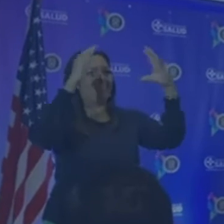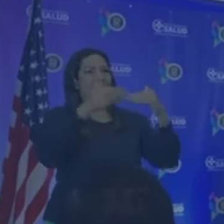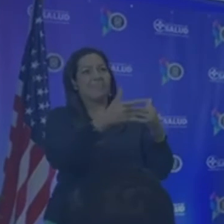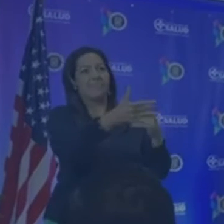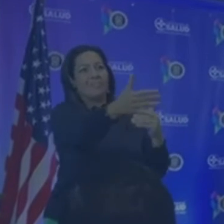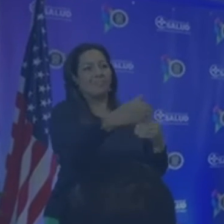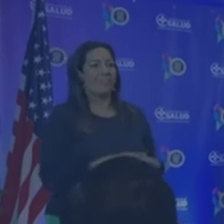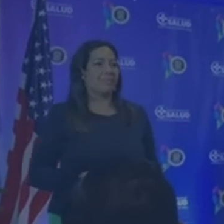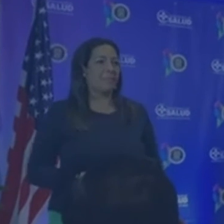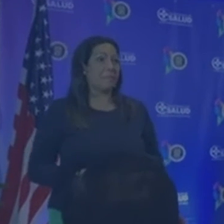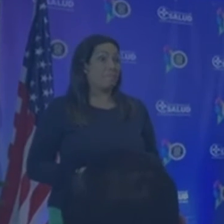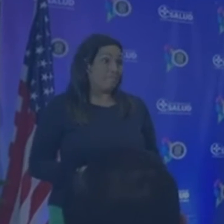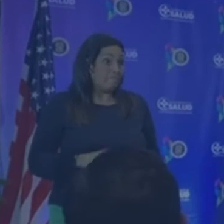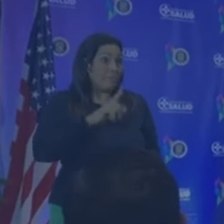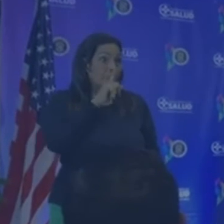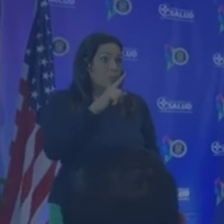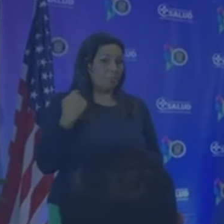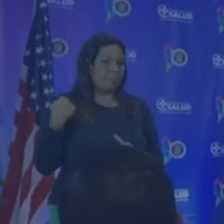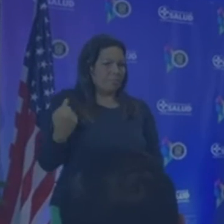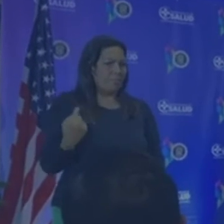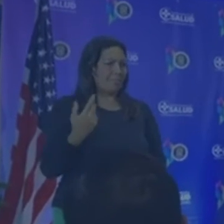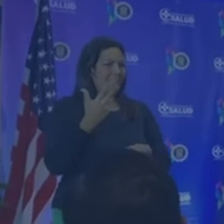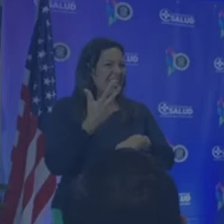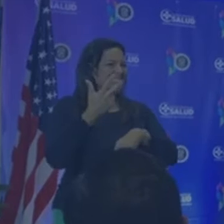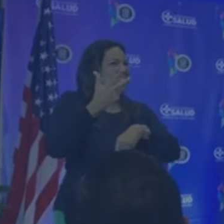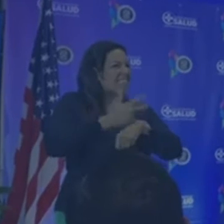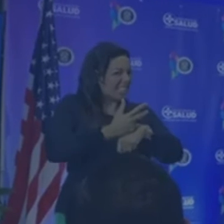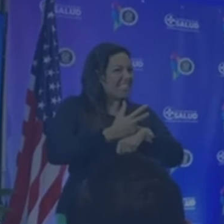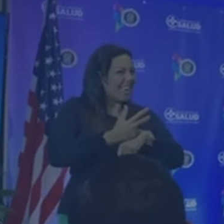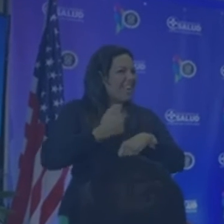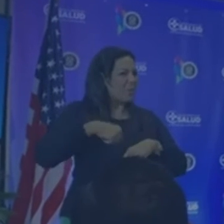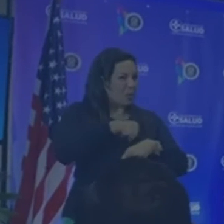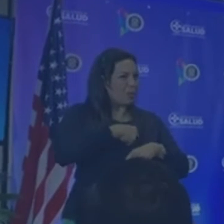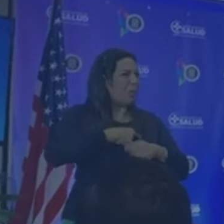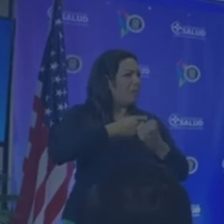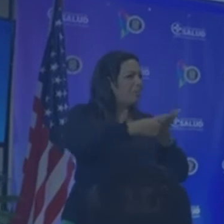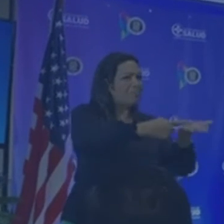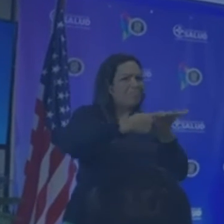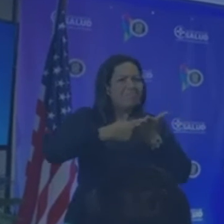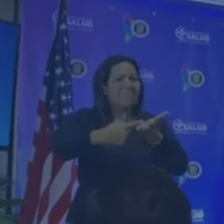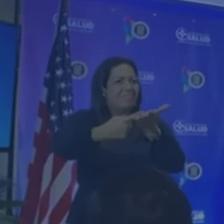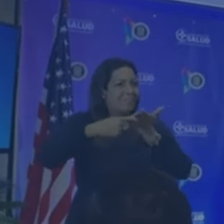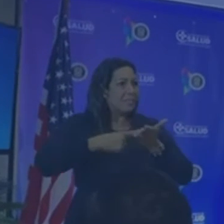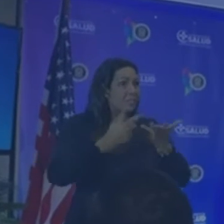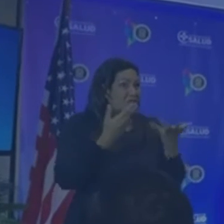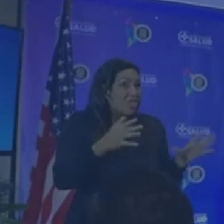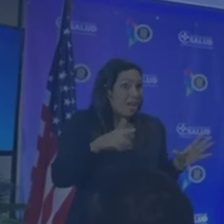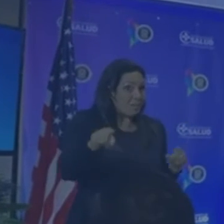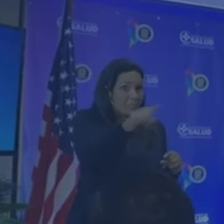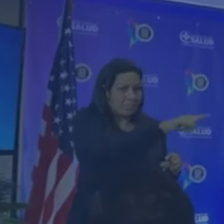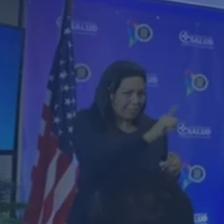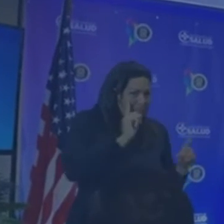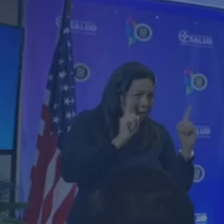habría que hay que cambiar hace mucho tiempo yo lo propuse en la administración del Partido Popular y la pasada administración el Departamento de Salud necesita